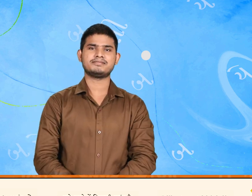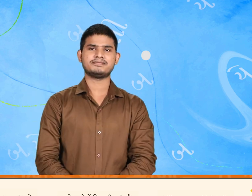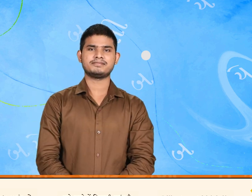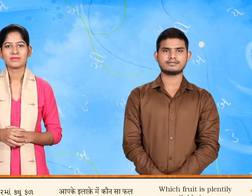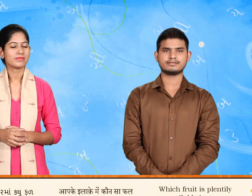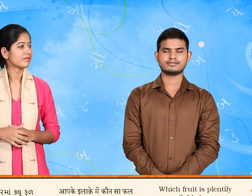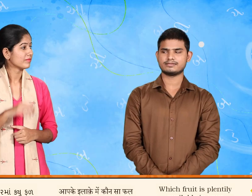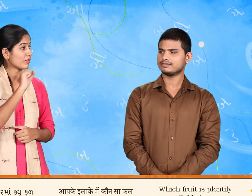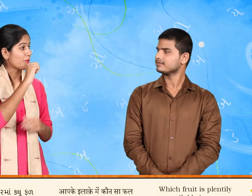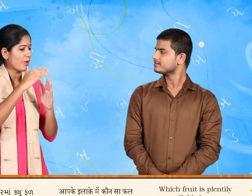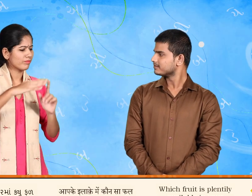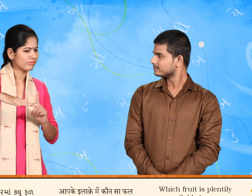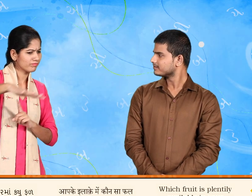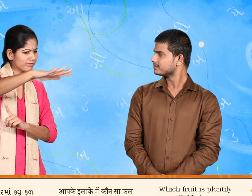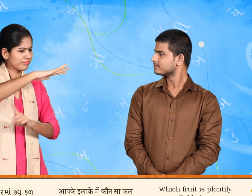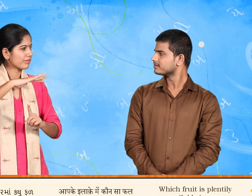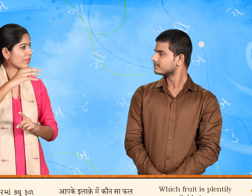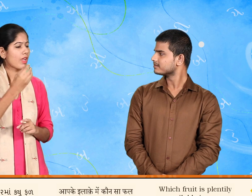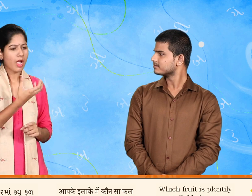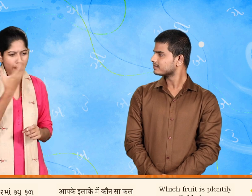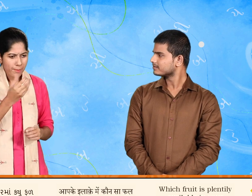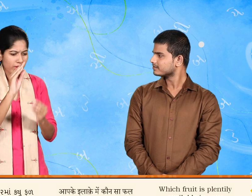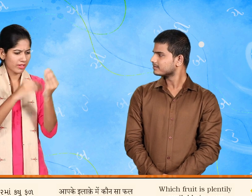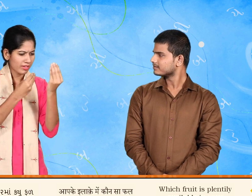તમારા વિસ્તારમાં કઈું ફર્વધારે મળે છે